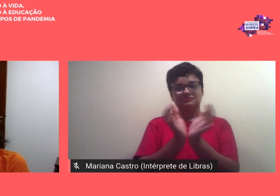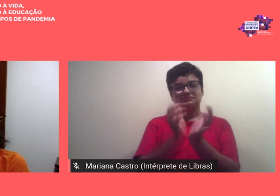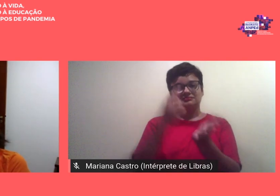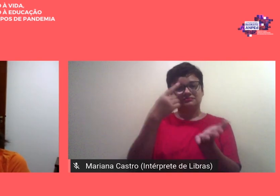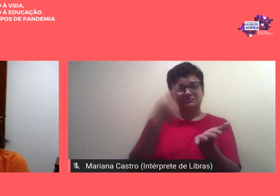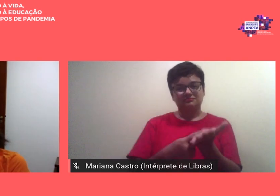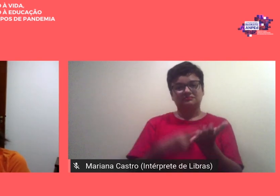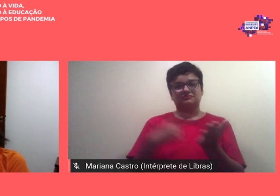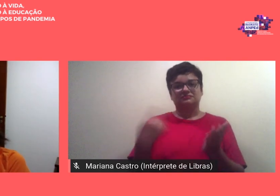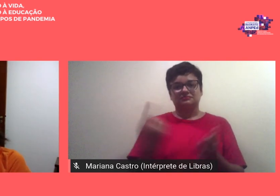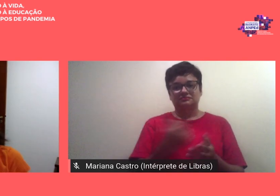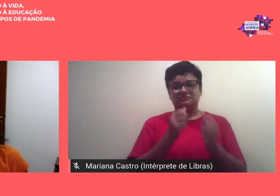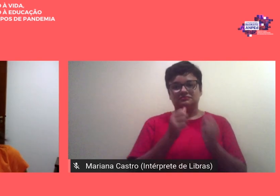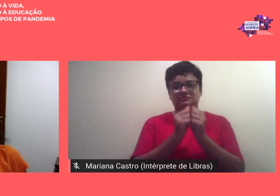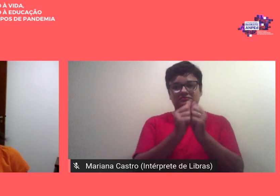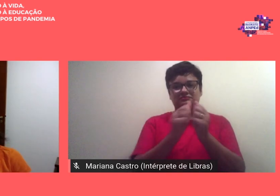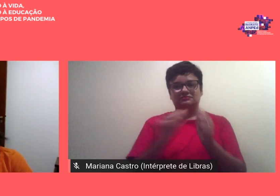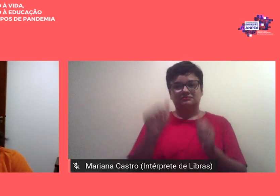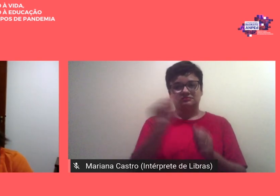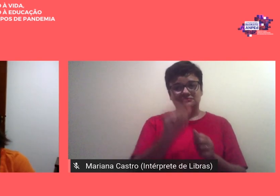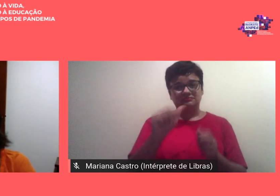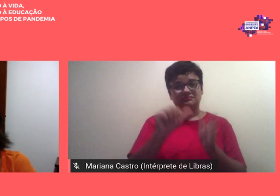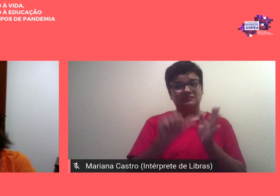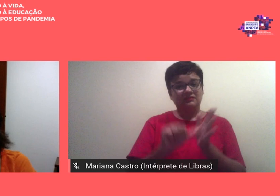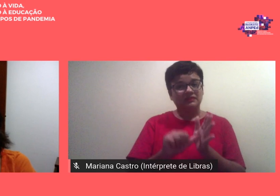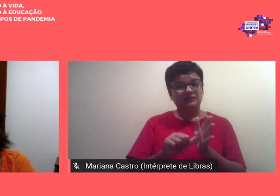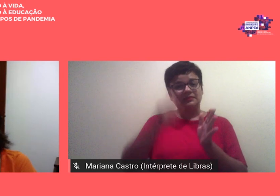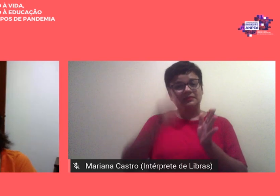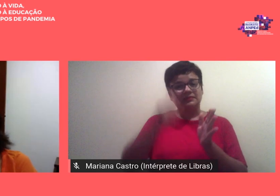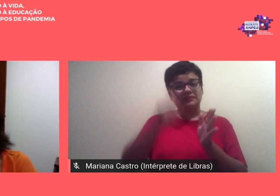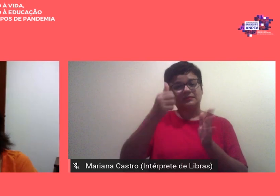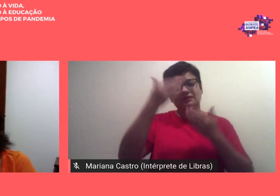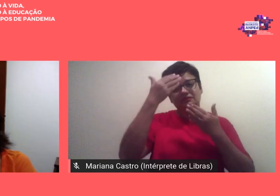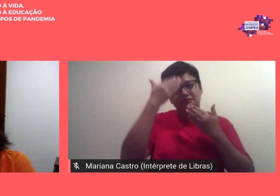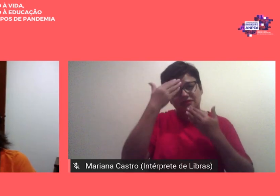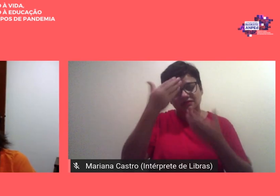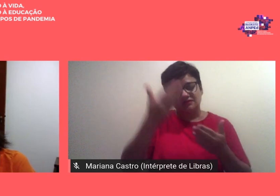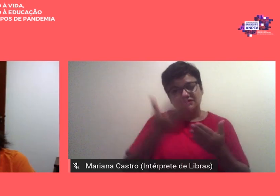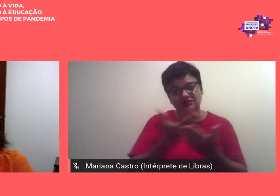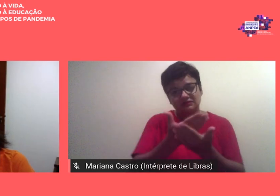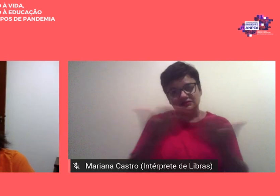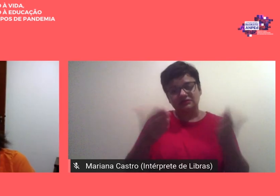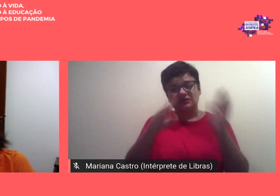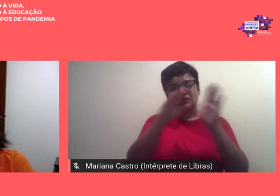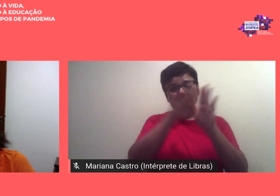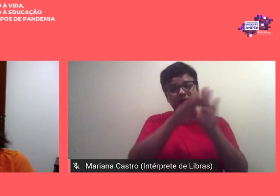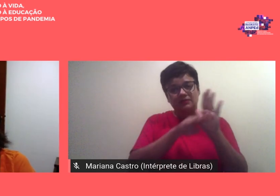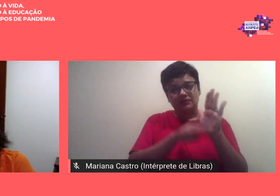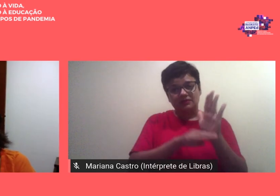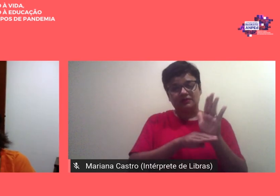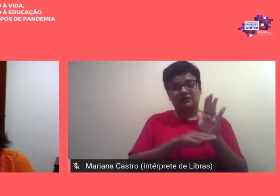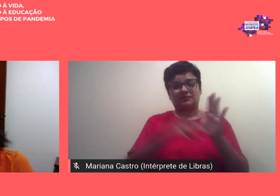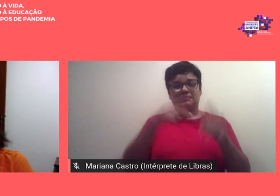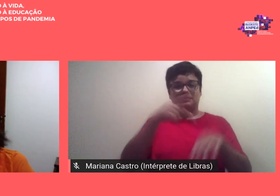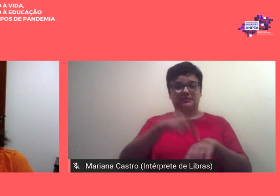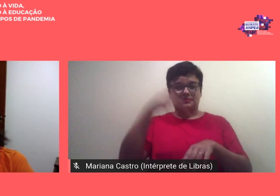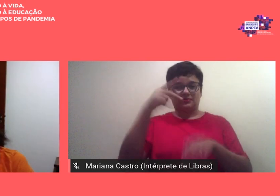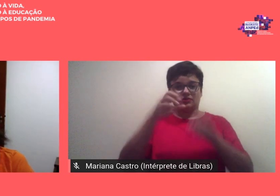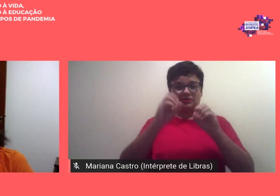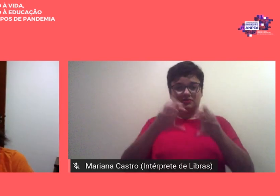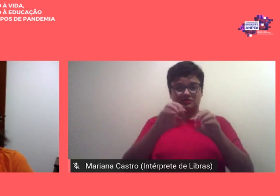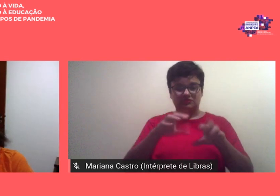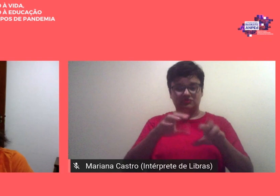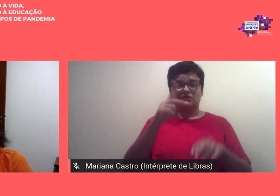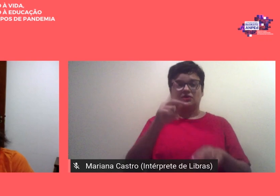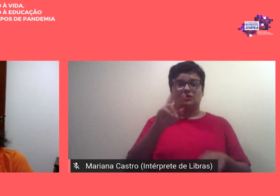nossa associação então primeiramente nossos agradecimentos ao programa de pós-graduação em educação ProPed da Faculdade